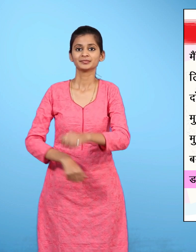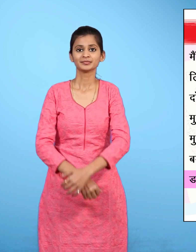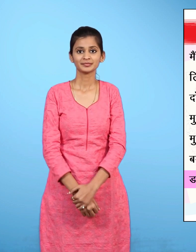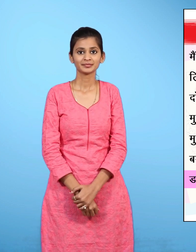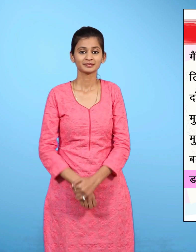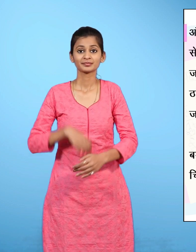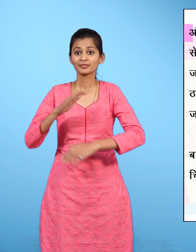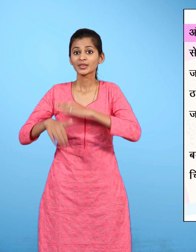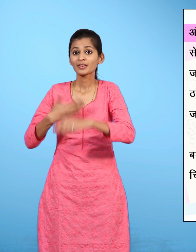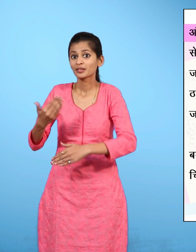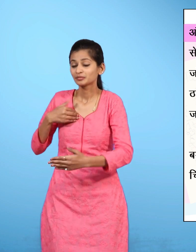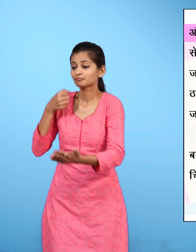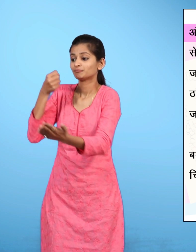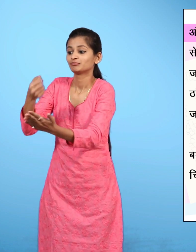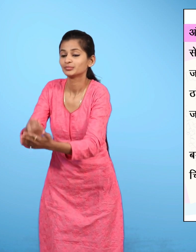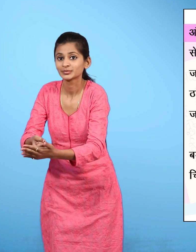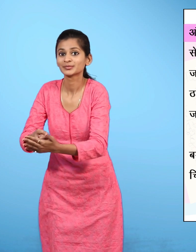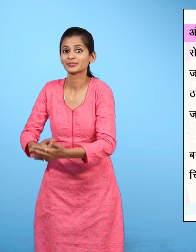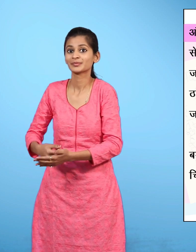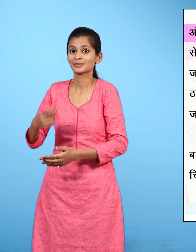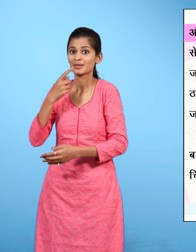और पहुची डाक घर